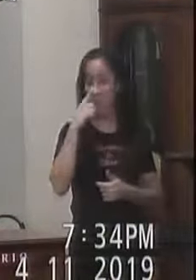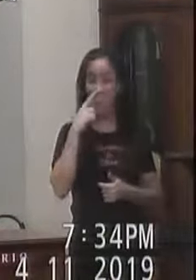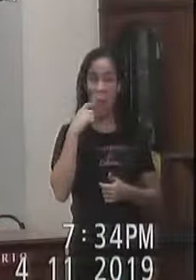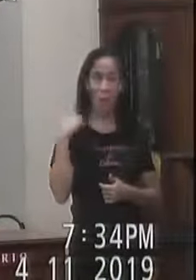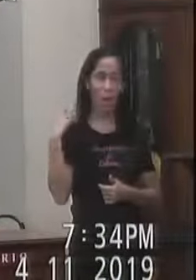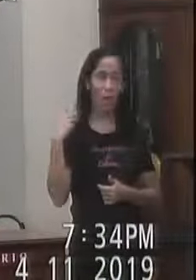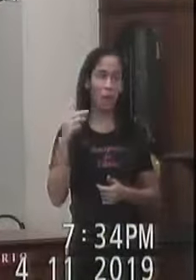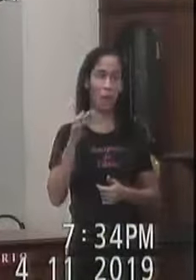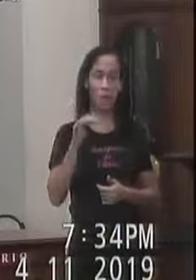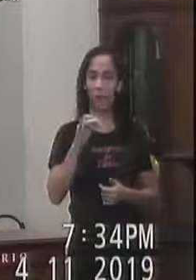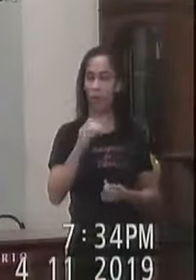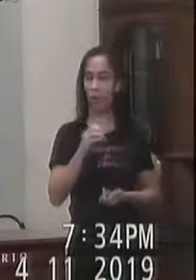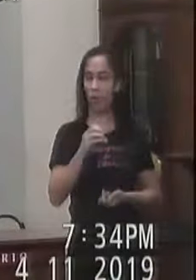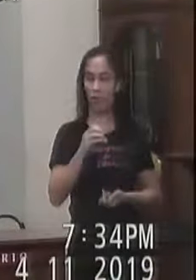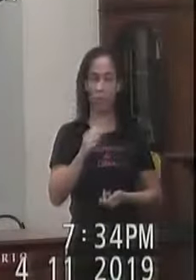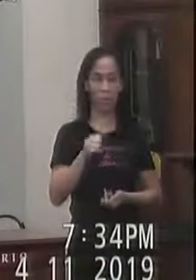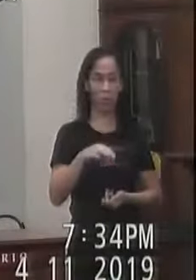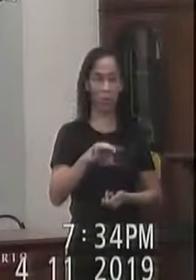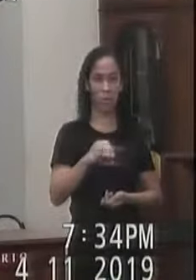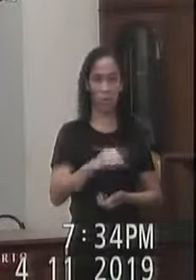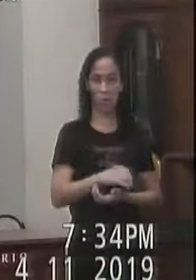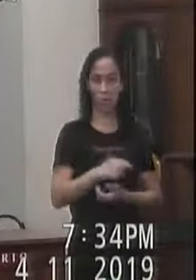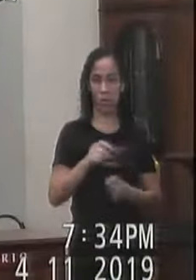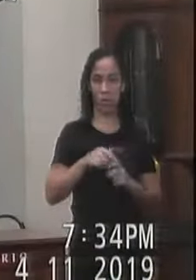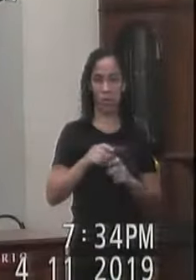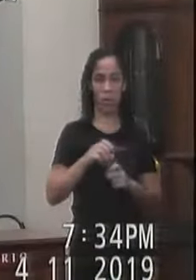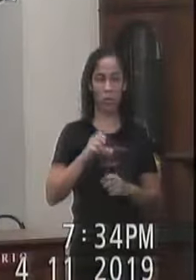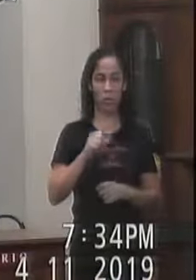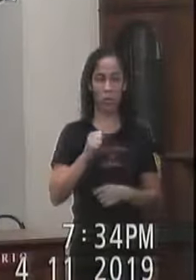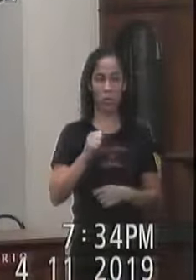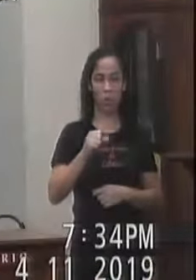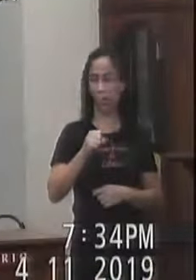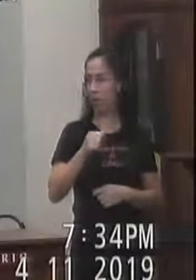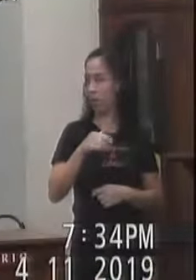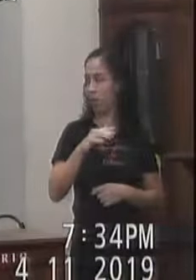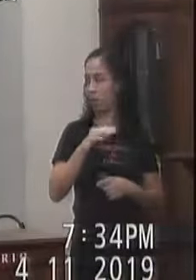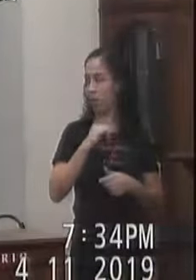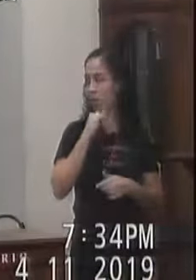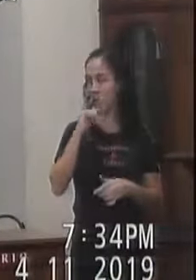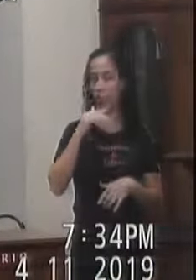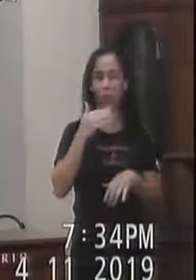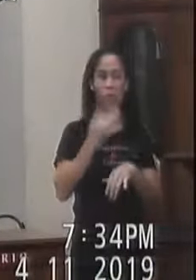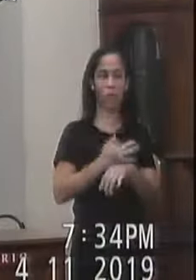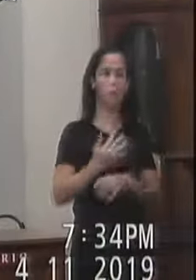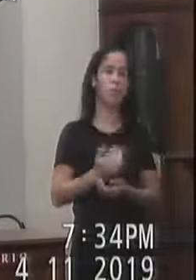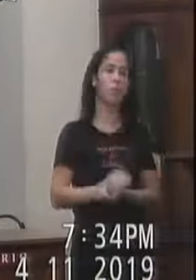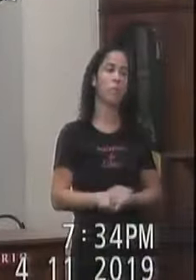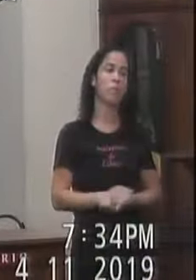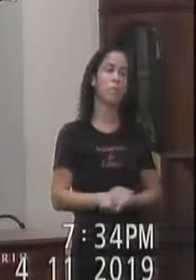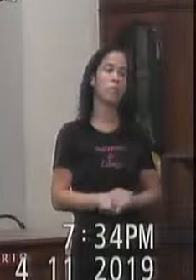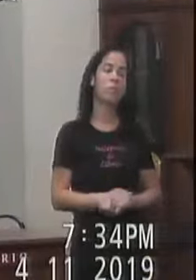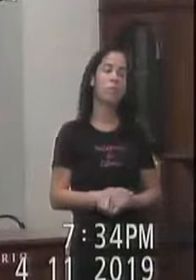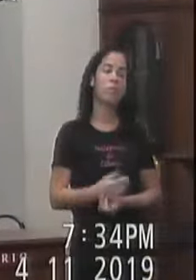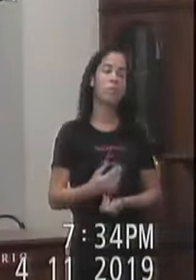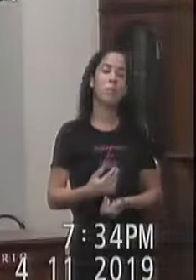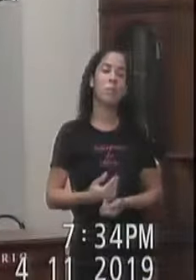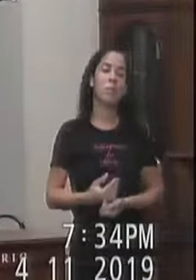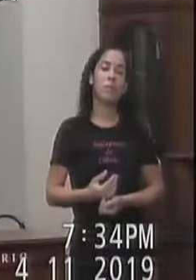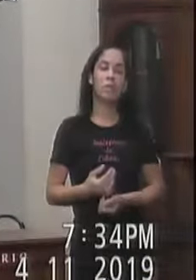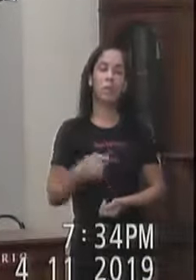vereador Fábio Antônio Então vamos Para a chamada Doutor Saulo Ele está Justificada A ausência dele